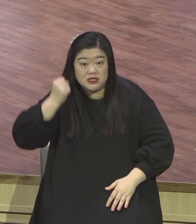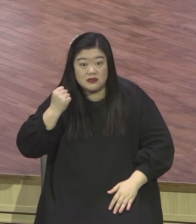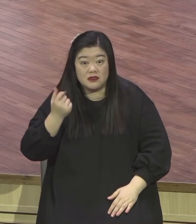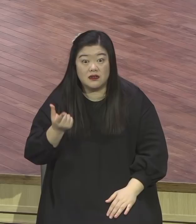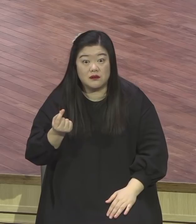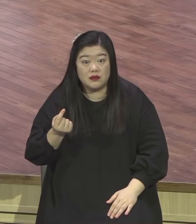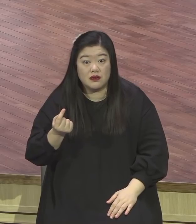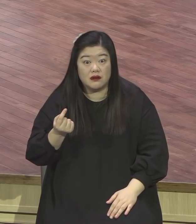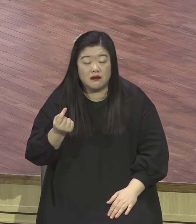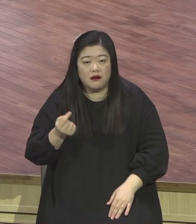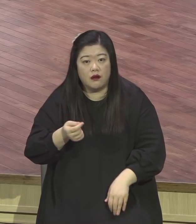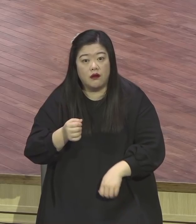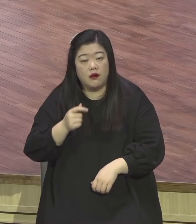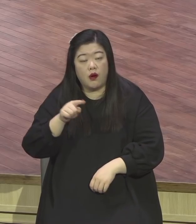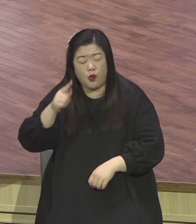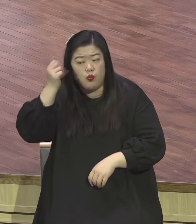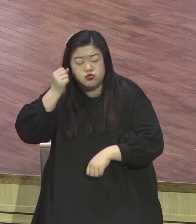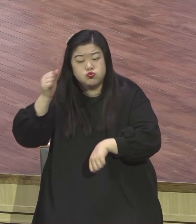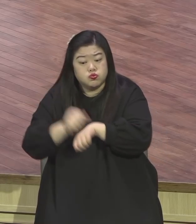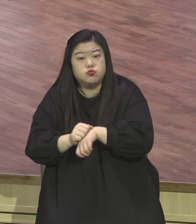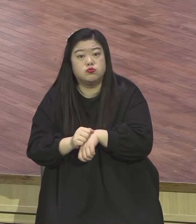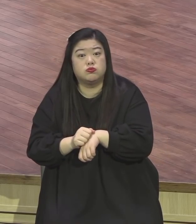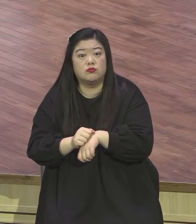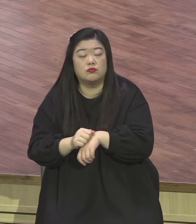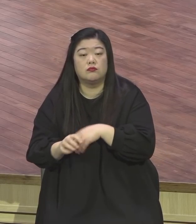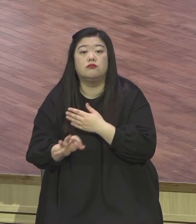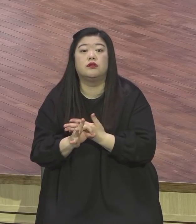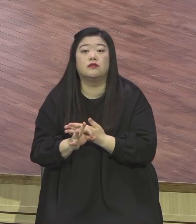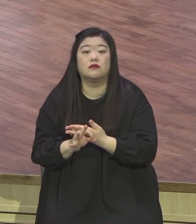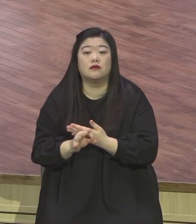집중하니까 시간 언제 간지 몰라. 한 시간 금방 가.